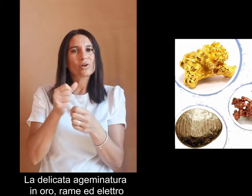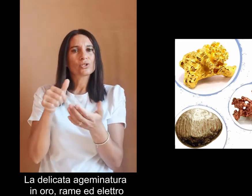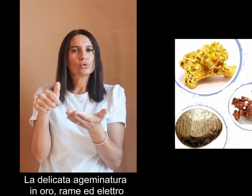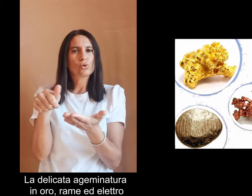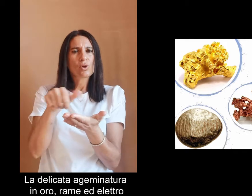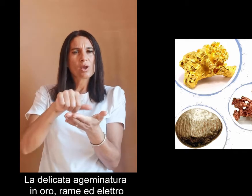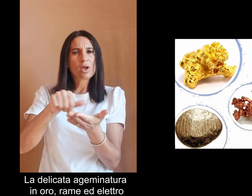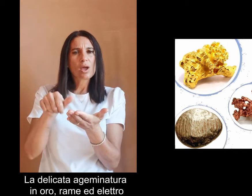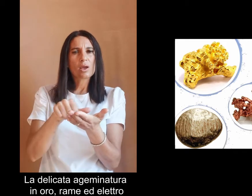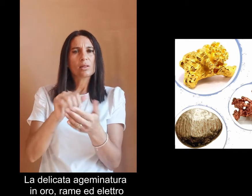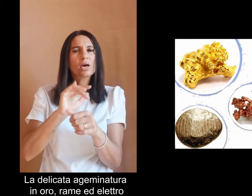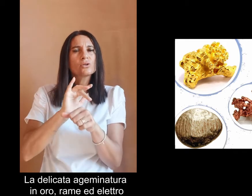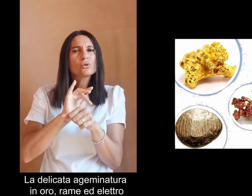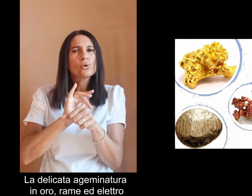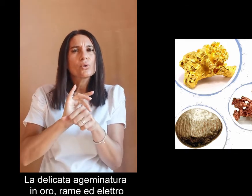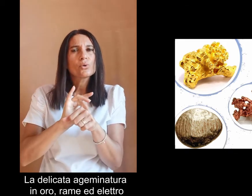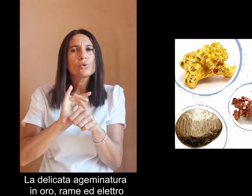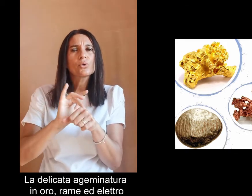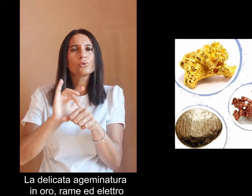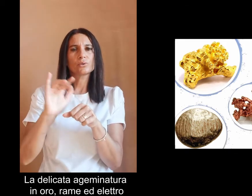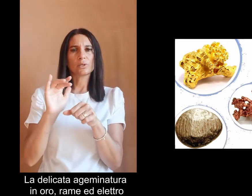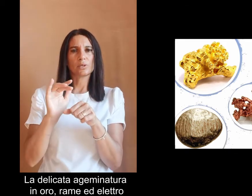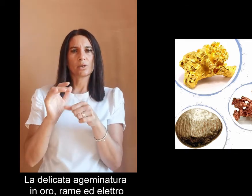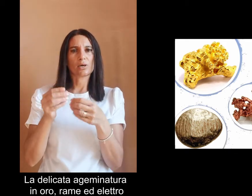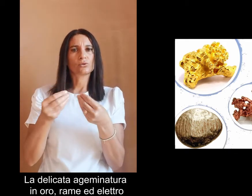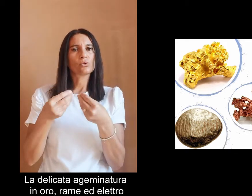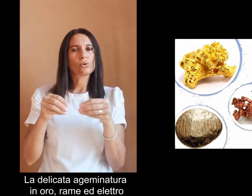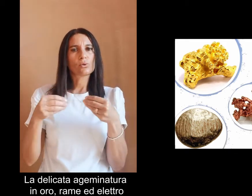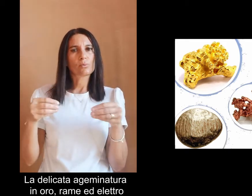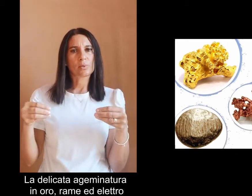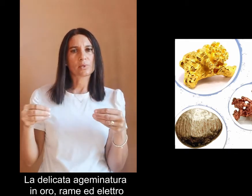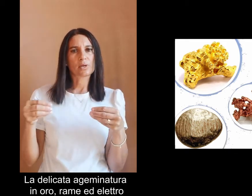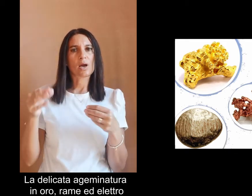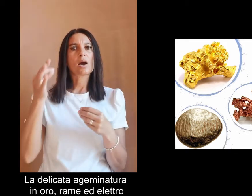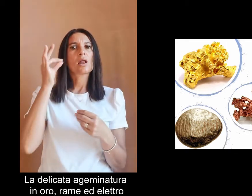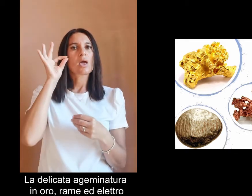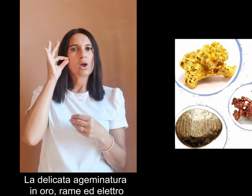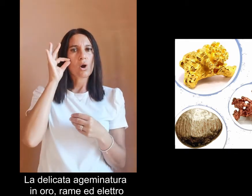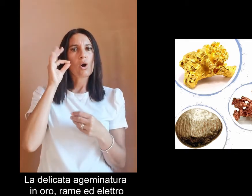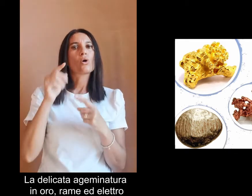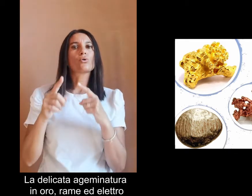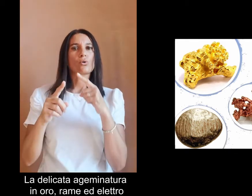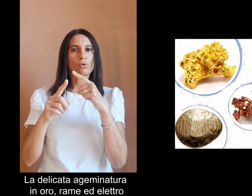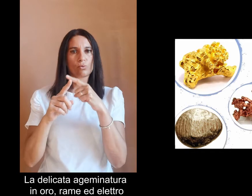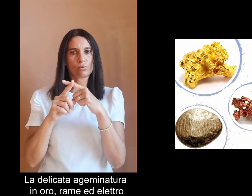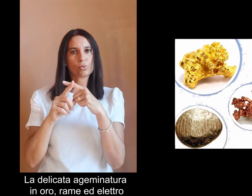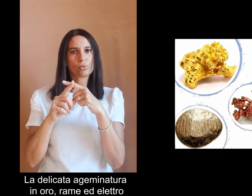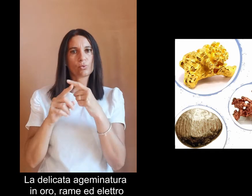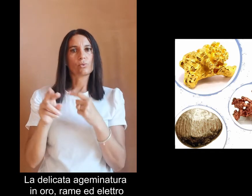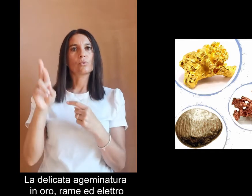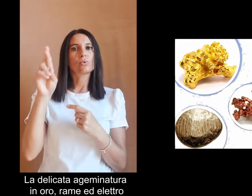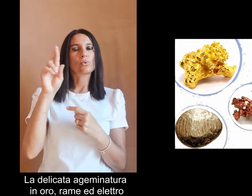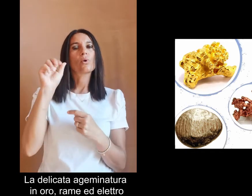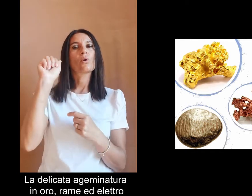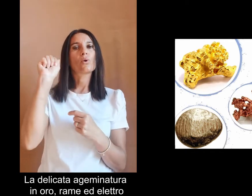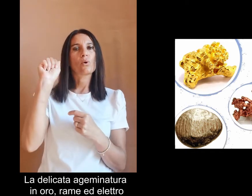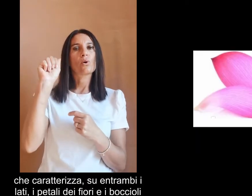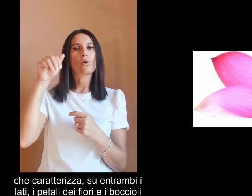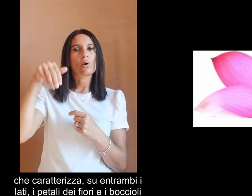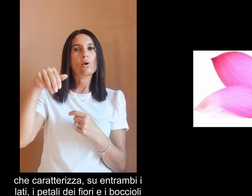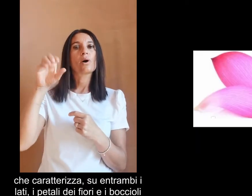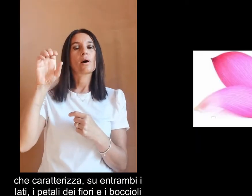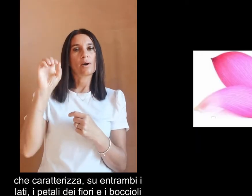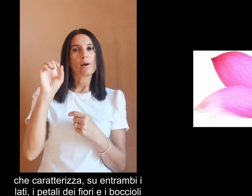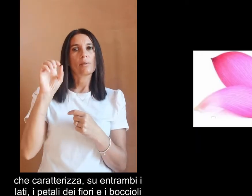oro rame ed elettro